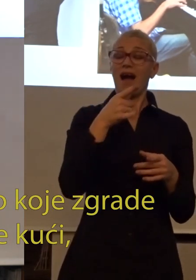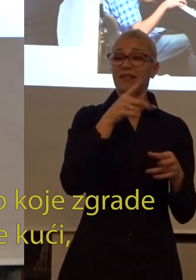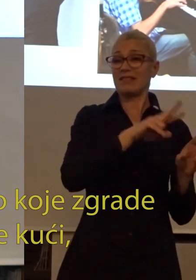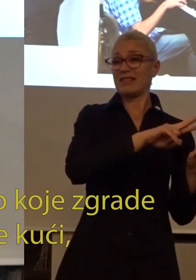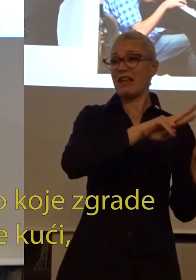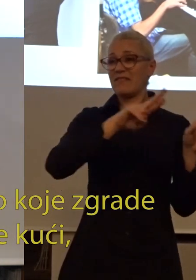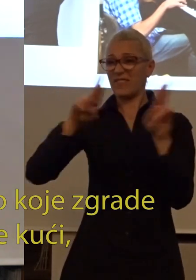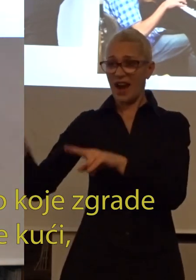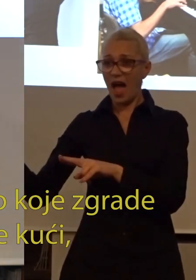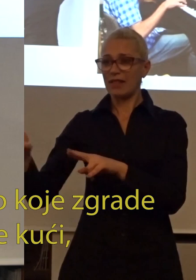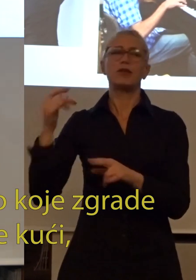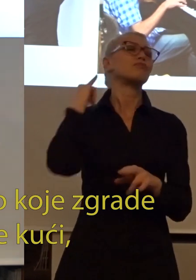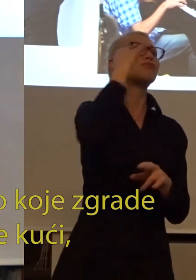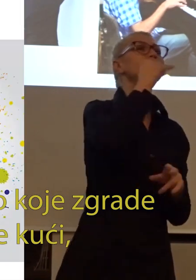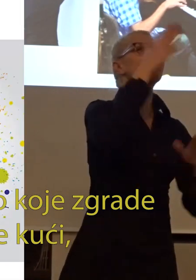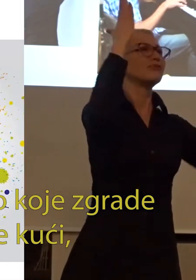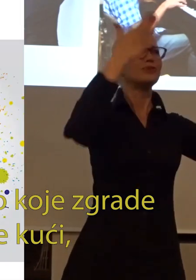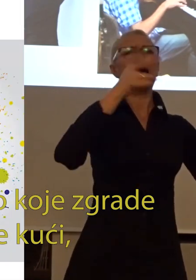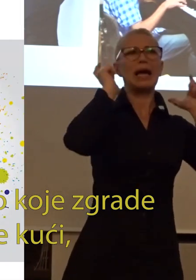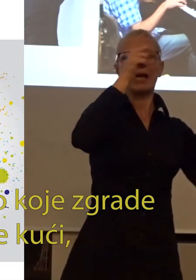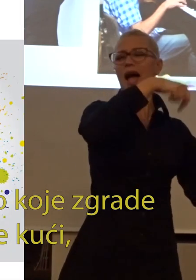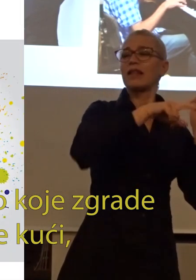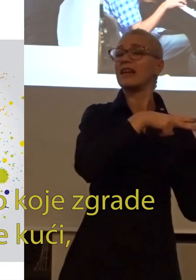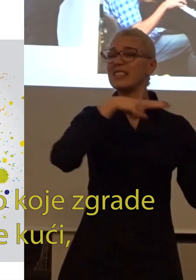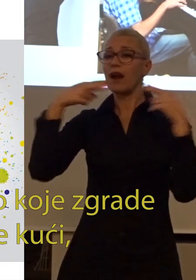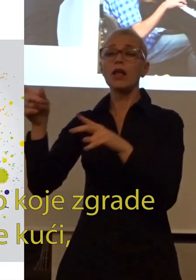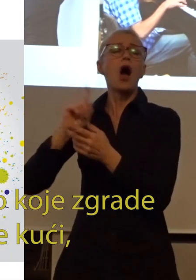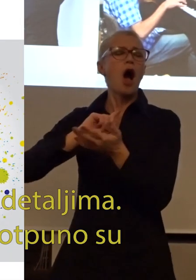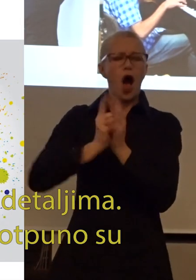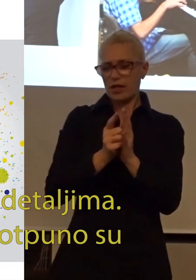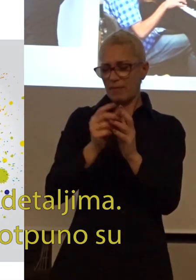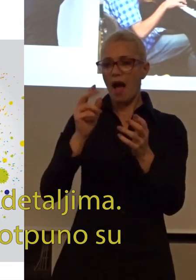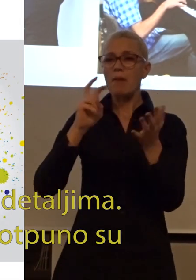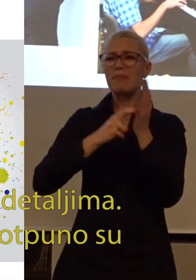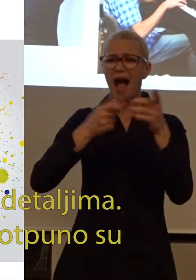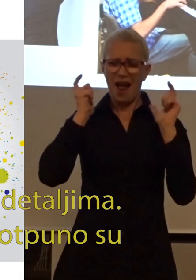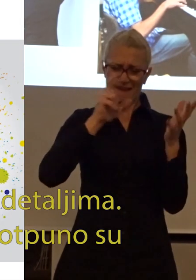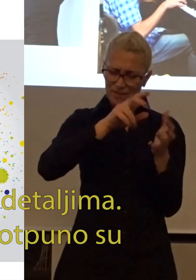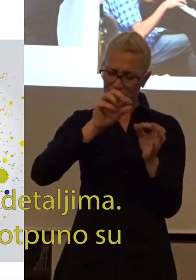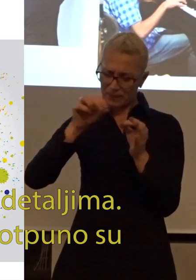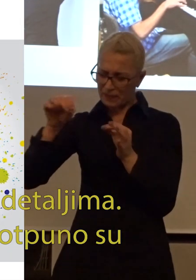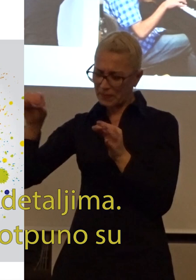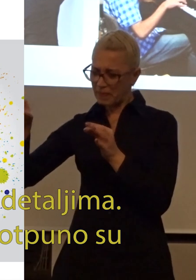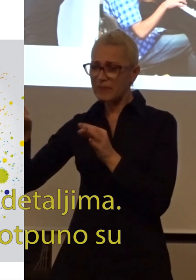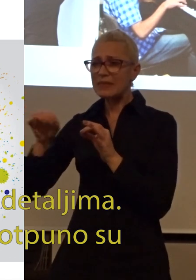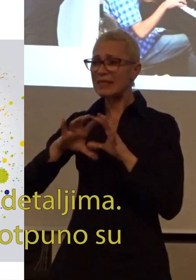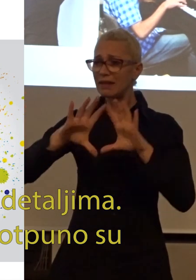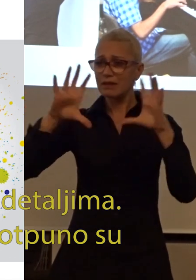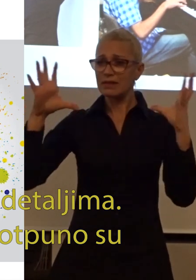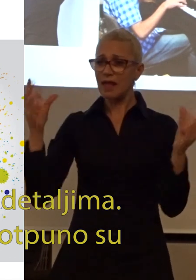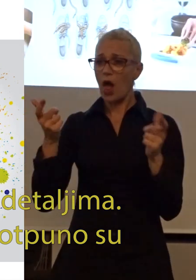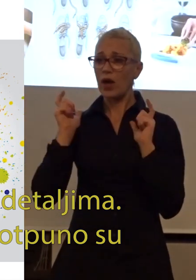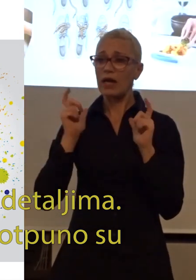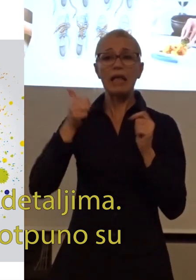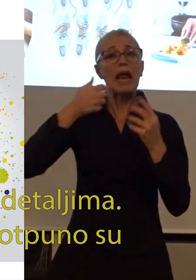Može da zapamti izgled bilo koje zgrade koju vidi i kada dođe kući odmah je nacrta za svim detaljima, a neka